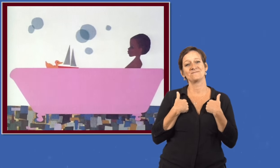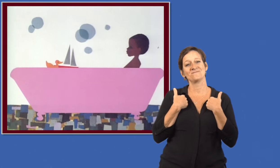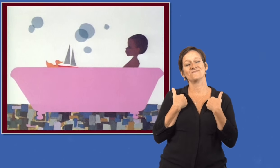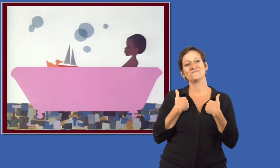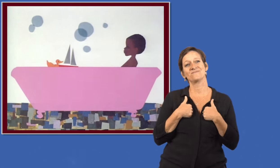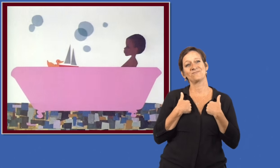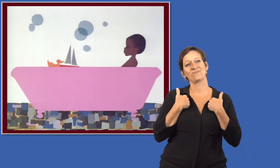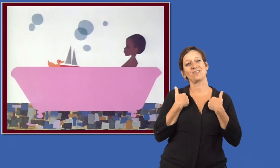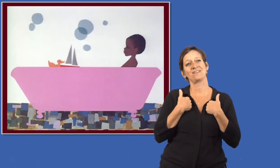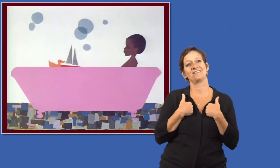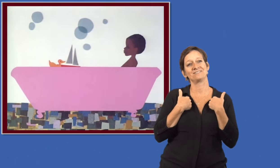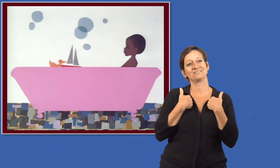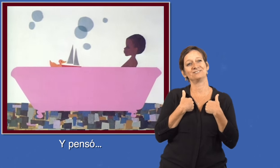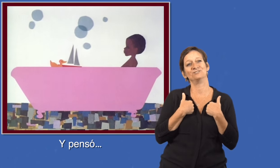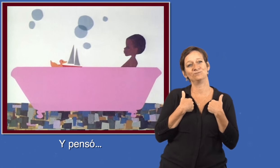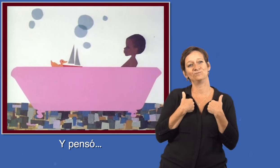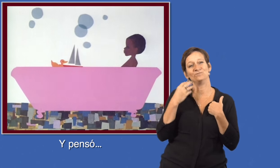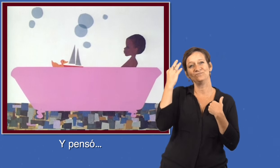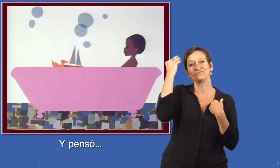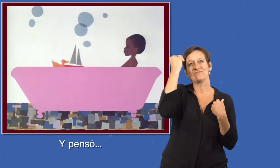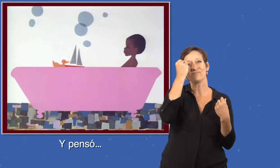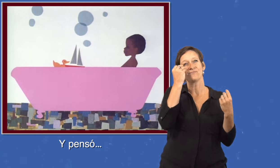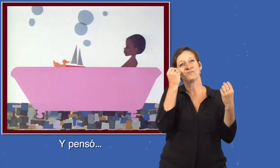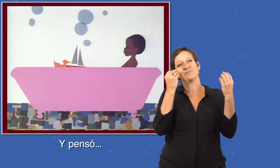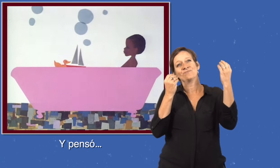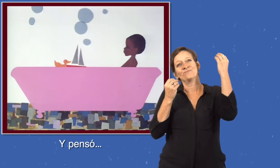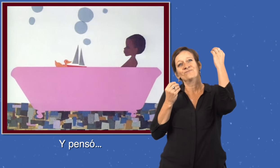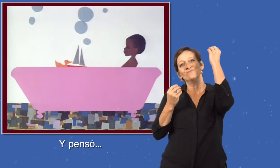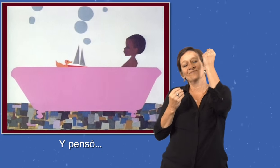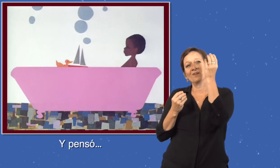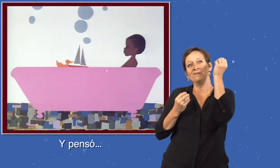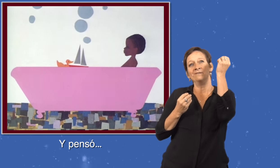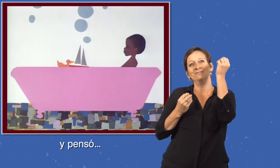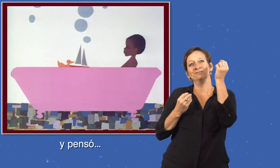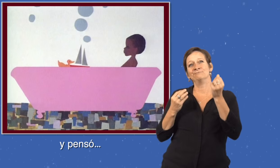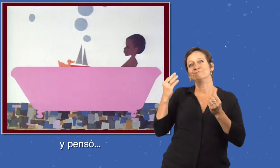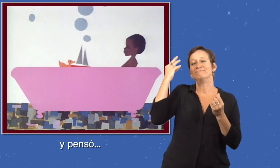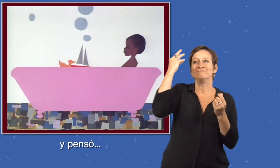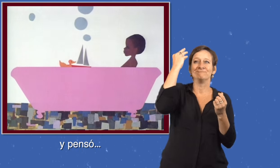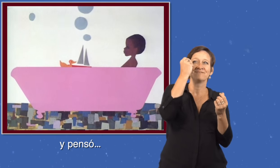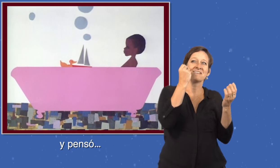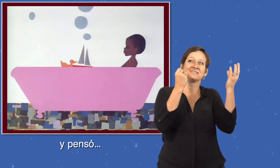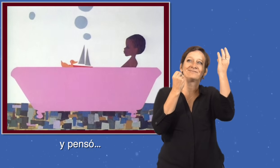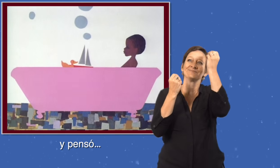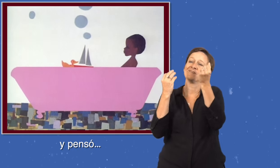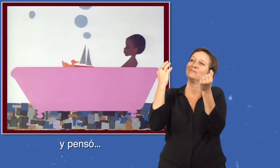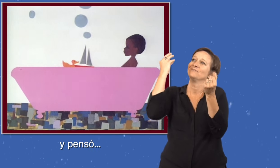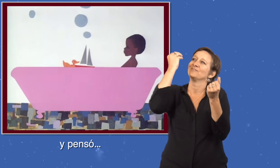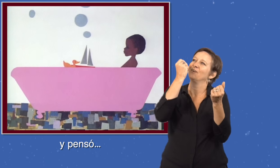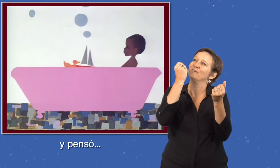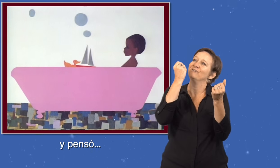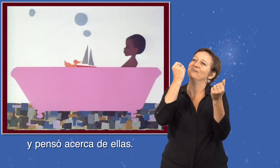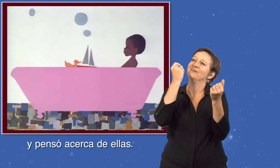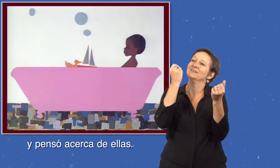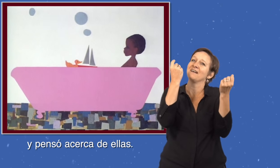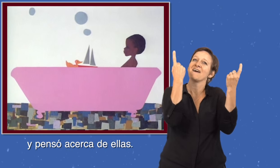Y pensó... Y pensó... Y